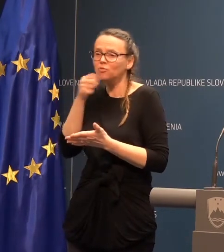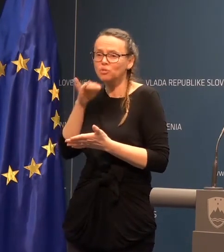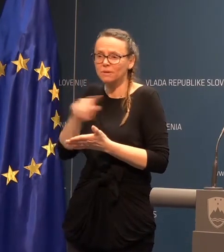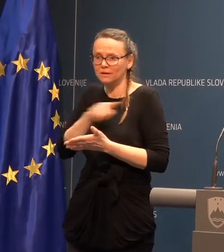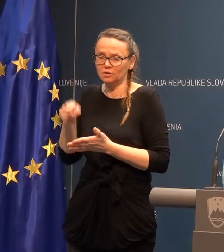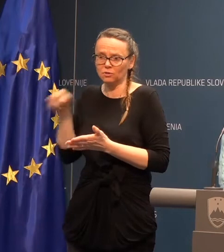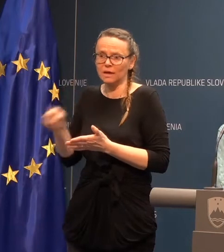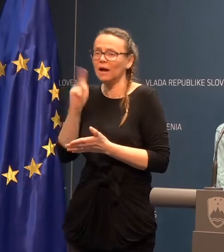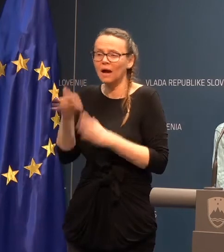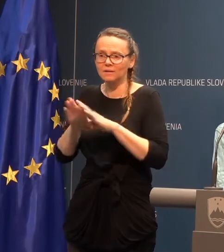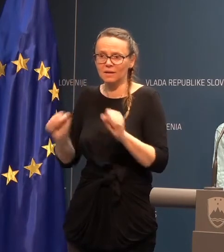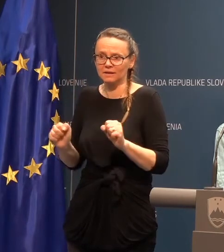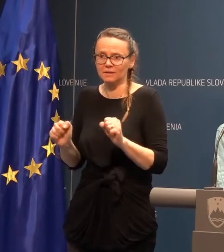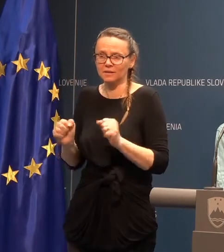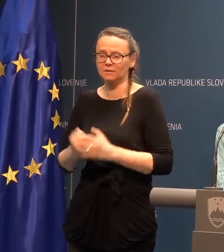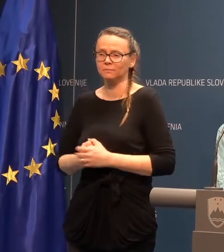spojiti?